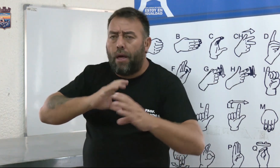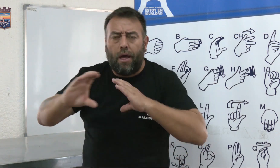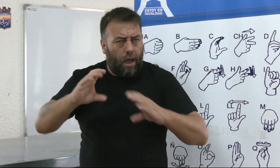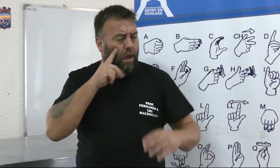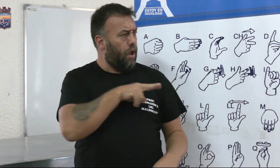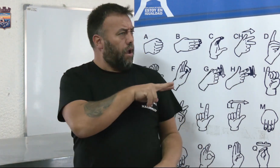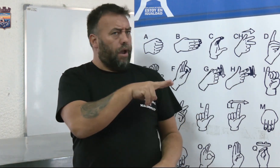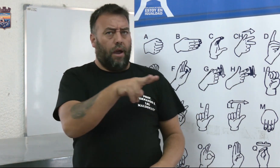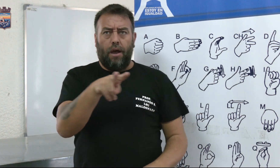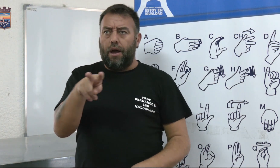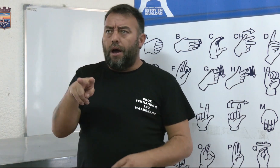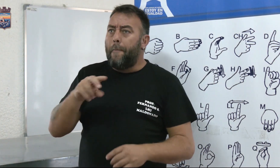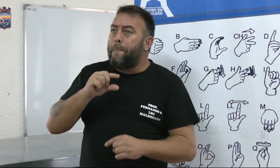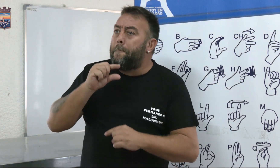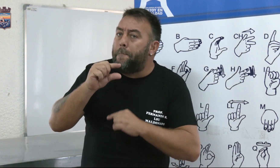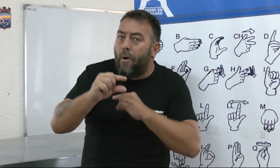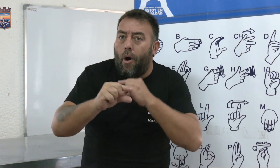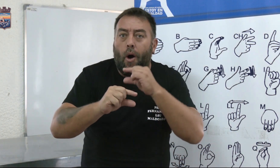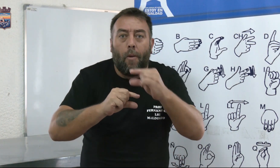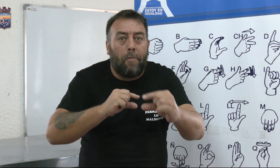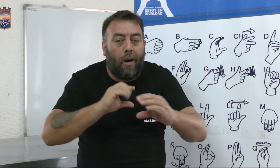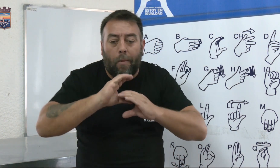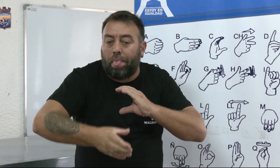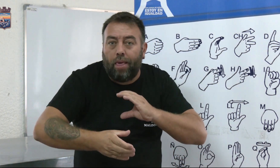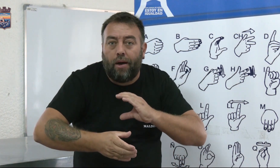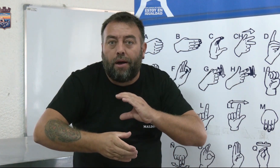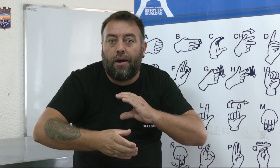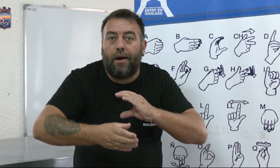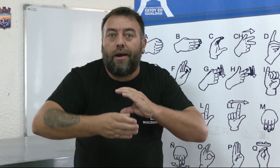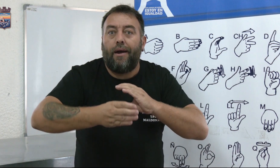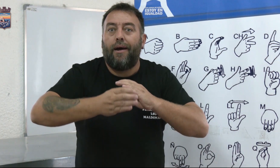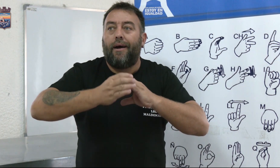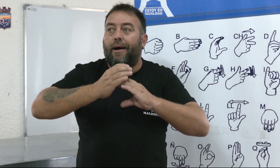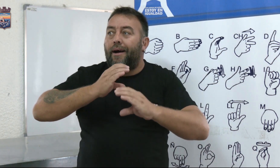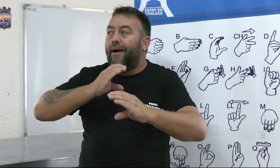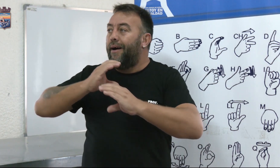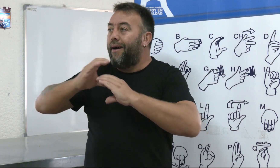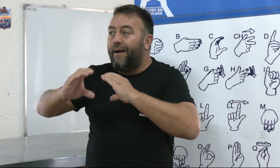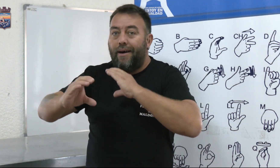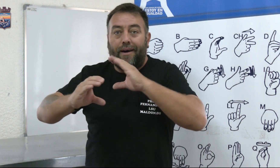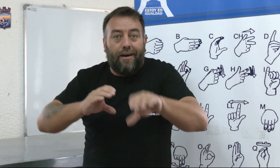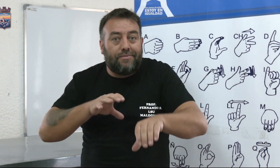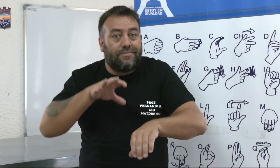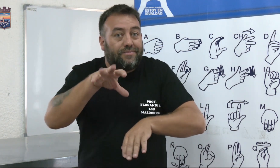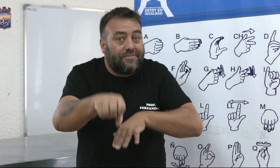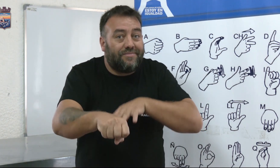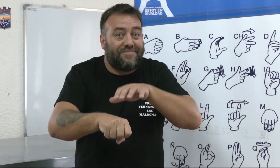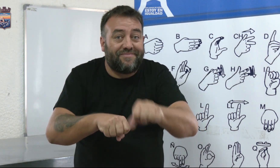voy a recorrer la ciudad, me encuentro con muchas personas que se pueden comunicar conmigo poco a poco. La comunicación ha ido mejorando.